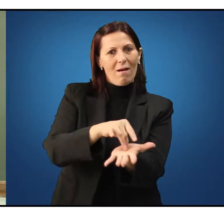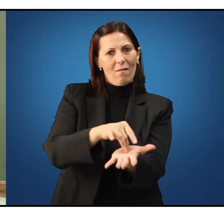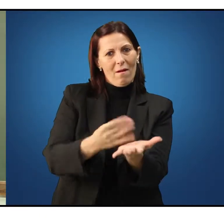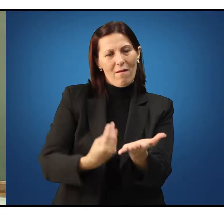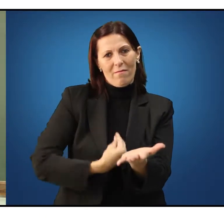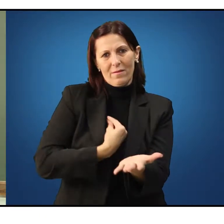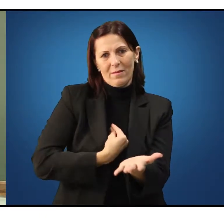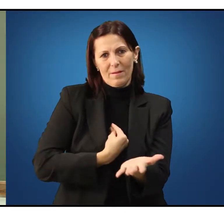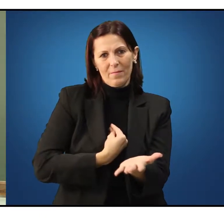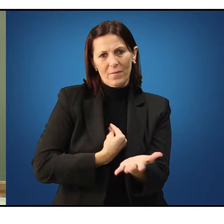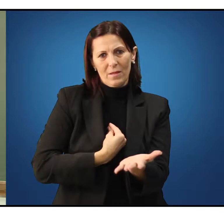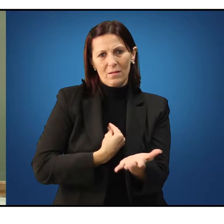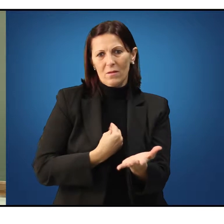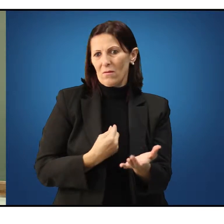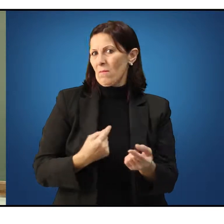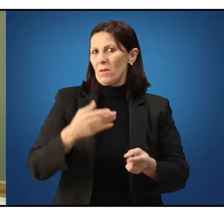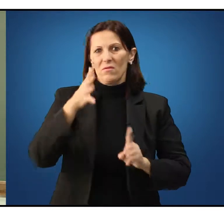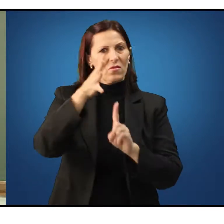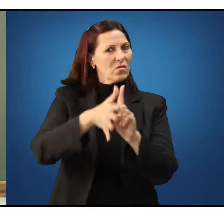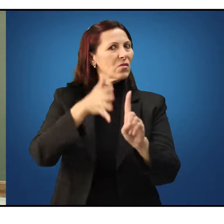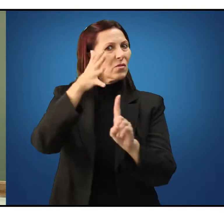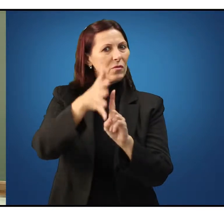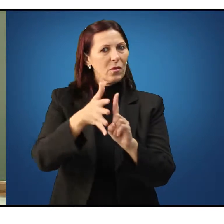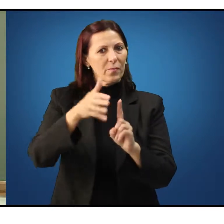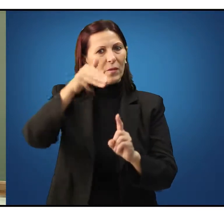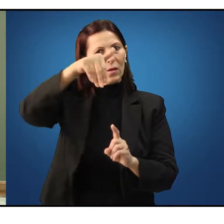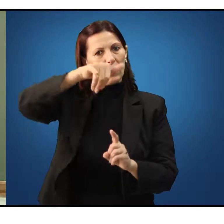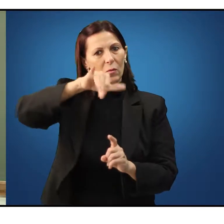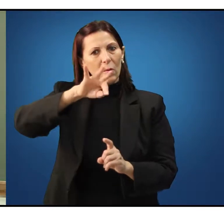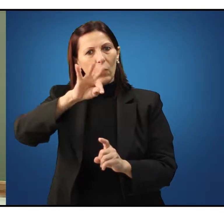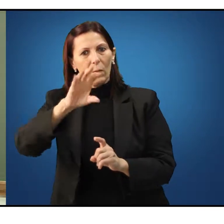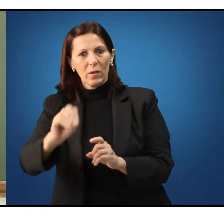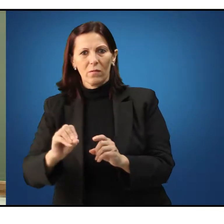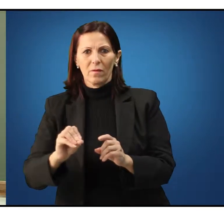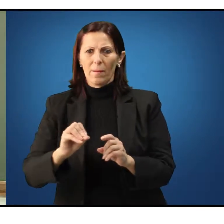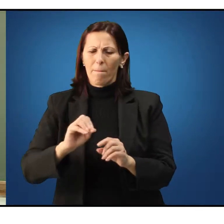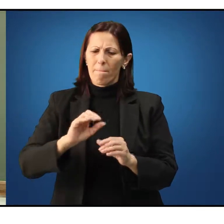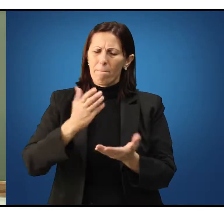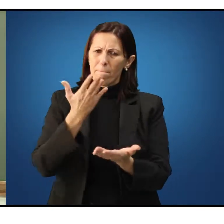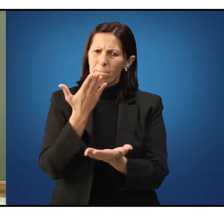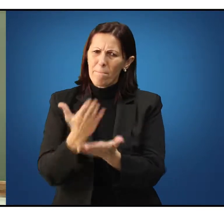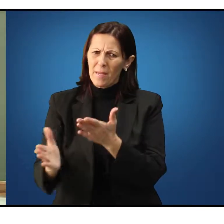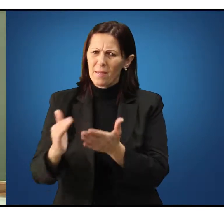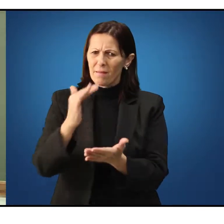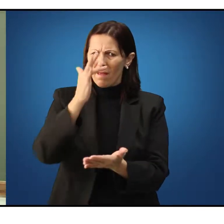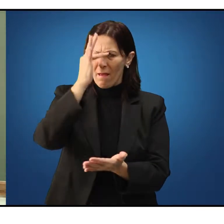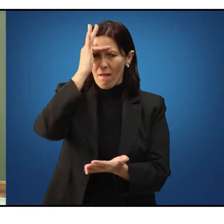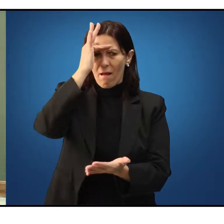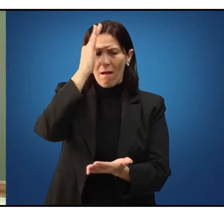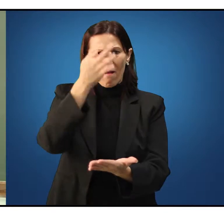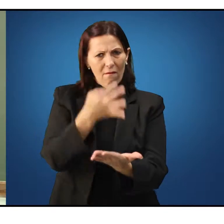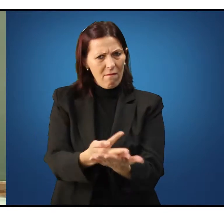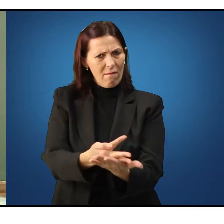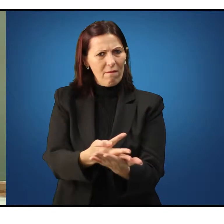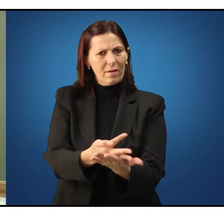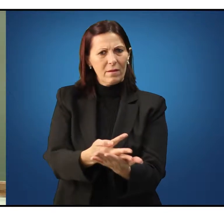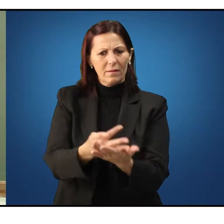de discussão. portanto, o mito vai aos poucos perdendo credibilidade e a